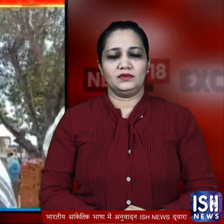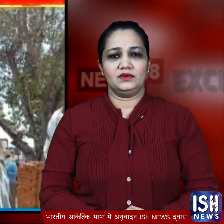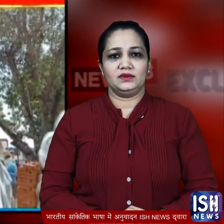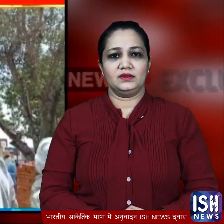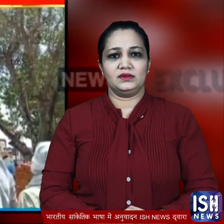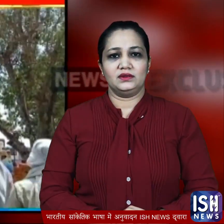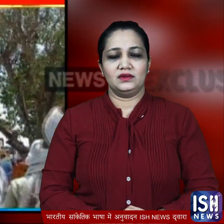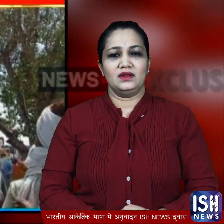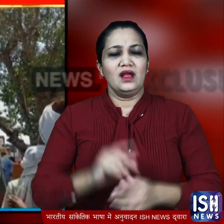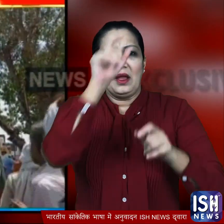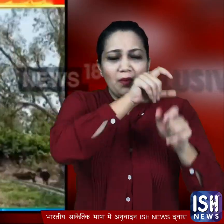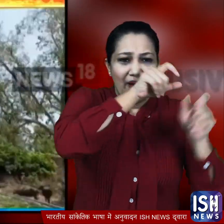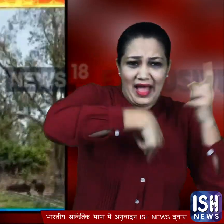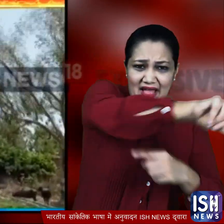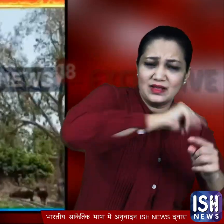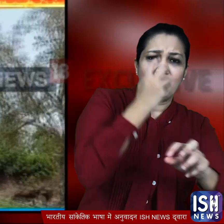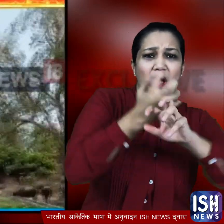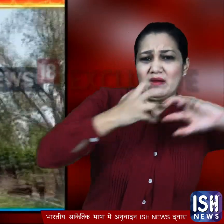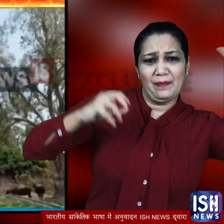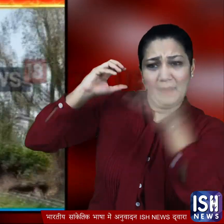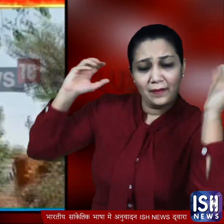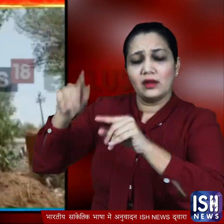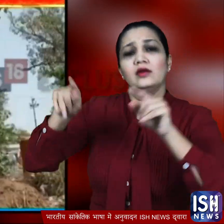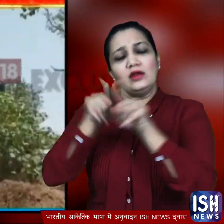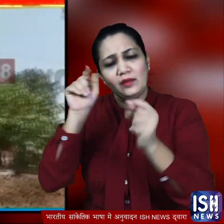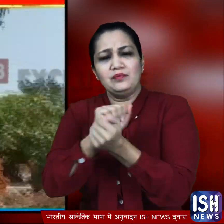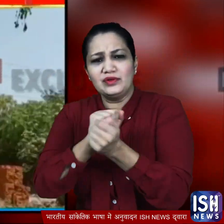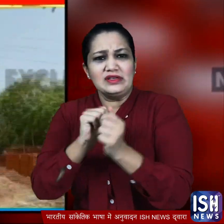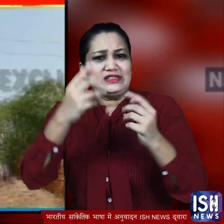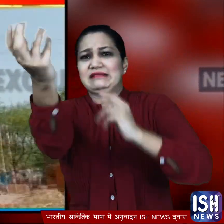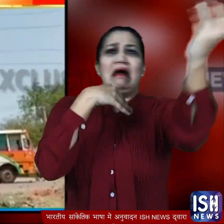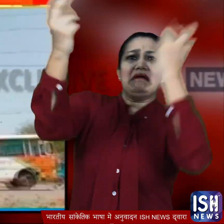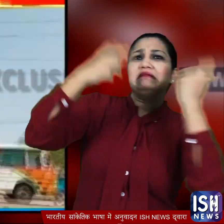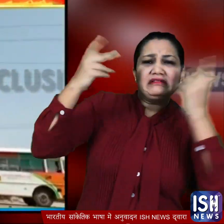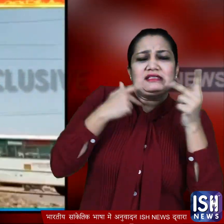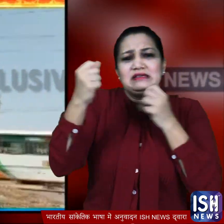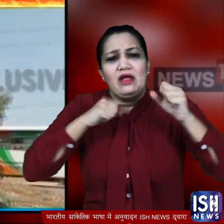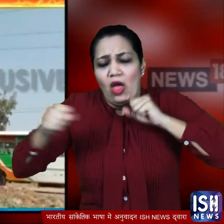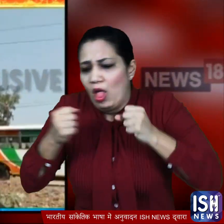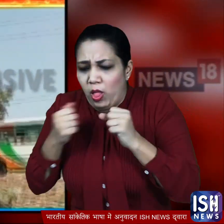एक तरफ भीड पुलिस वालों पर पत्थर बरसाने लगी तो दूसरी तरफ पुलिस वाले पत्थरों से बचने के लिए भागते दौडते दिखने लगे